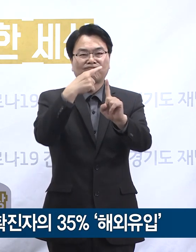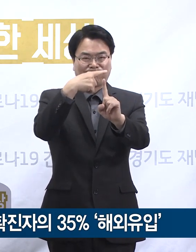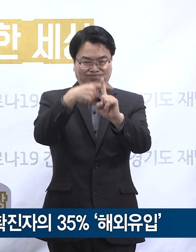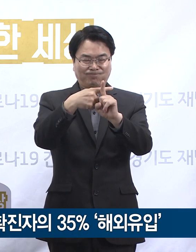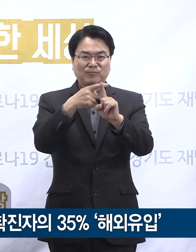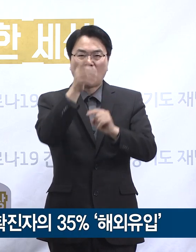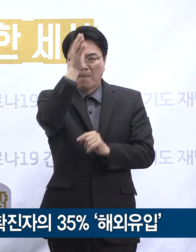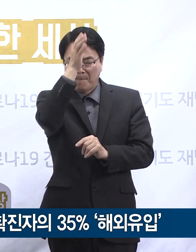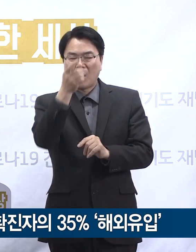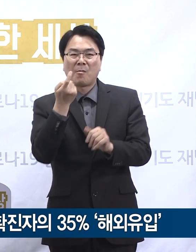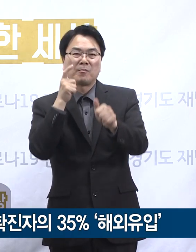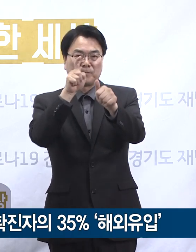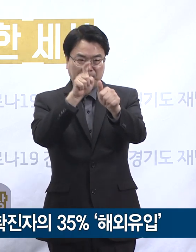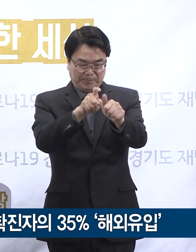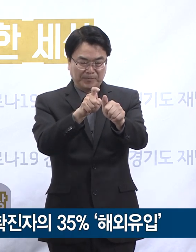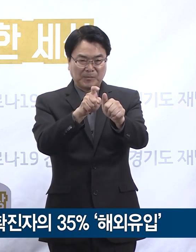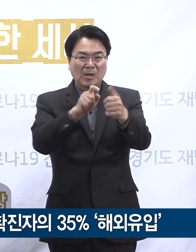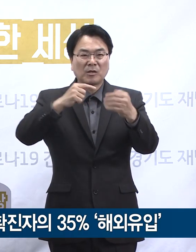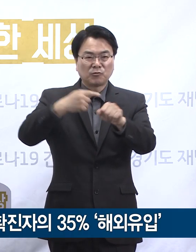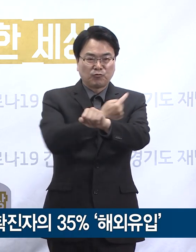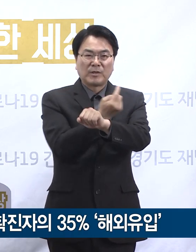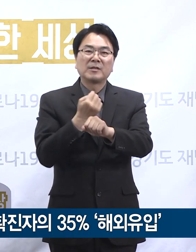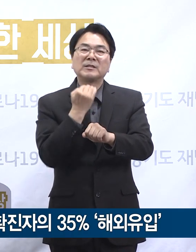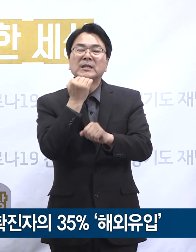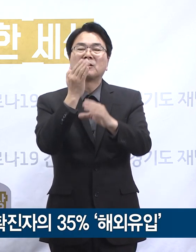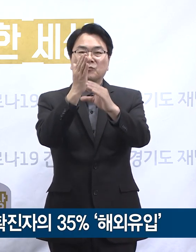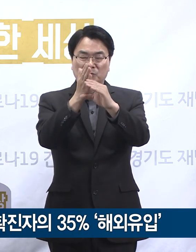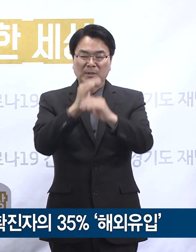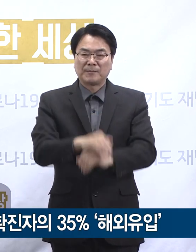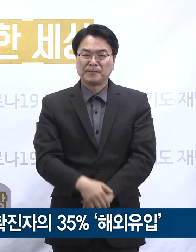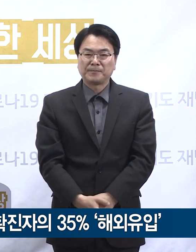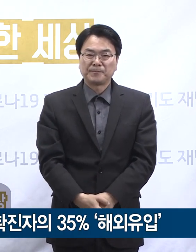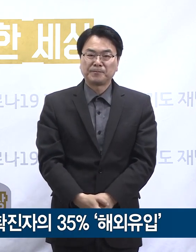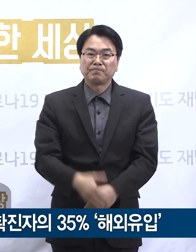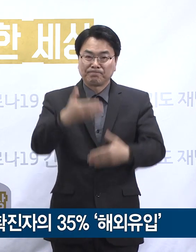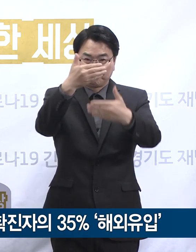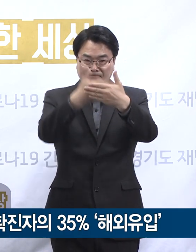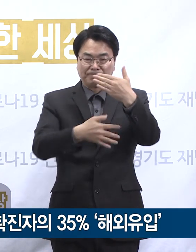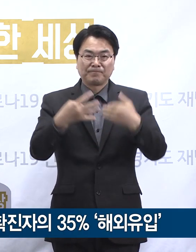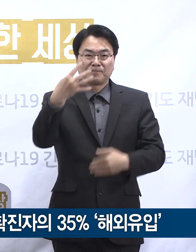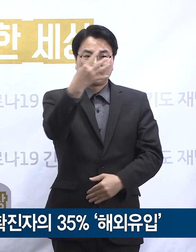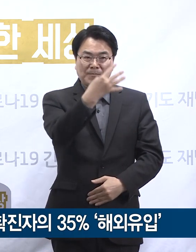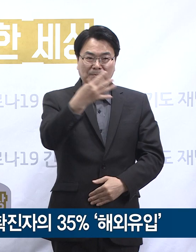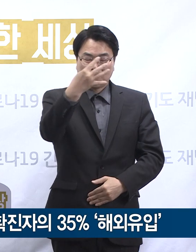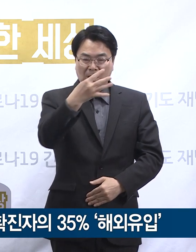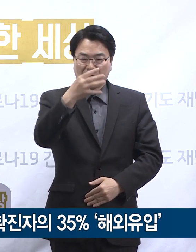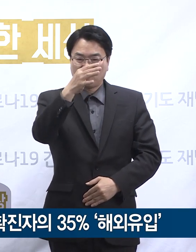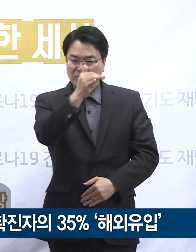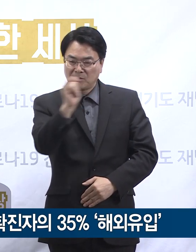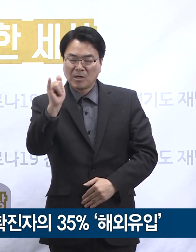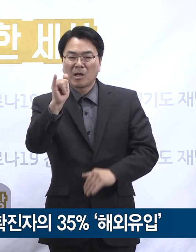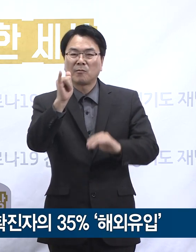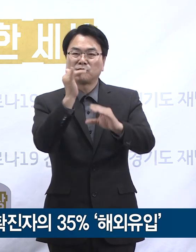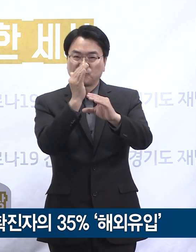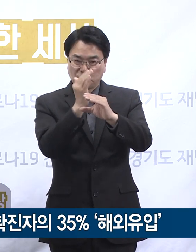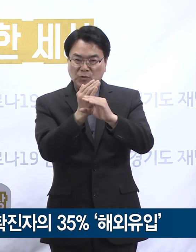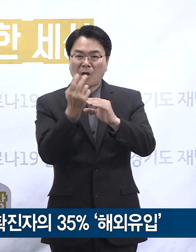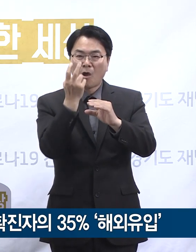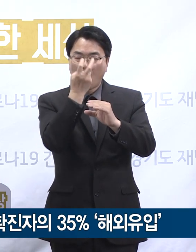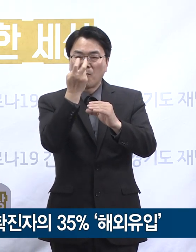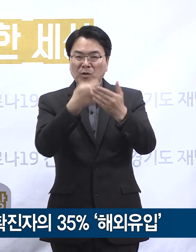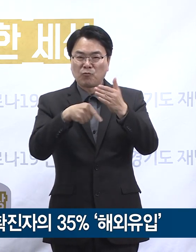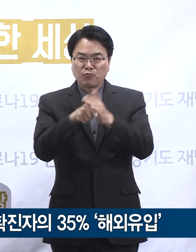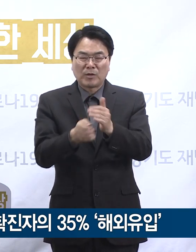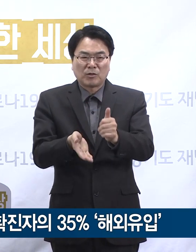받았고 321명은 결과를 기다리는 중입니다. 나머지 4,083명에 대해서도 검사를 받을 수 있도록 추진